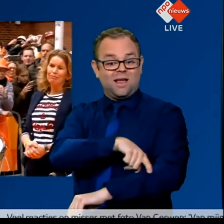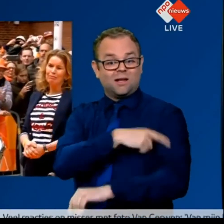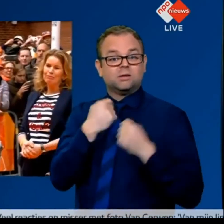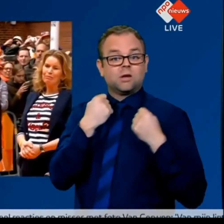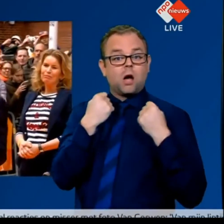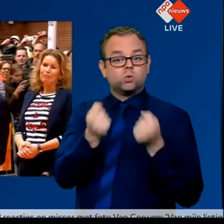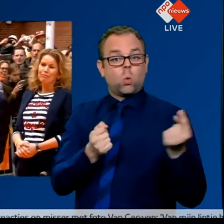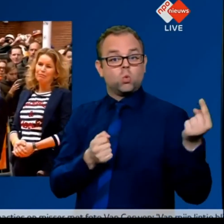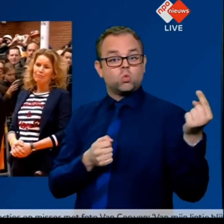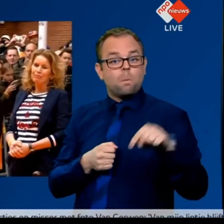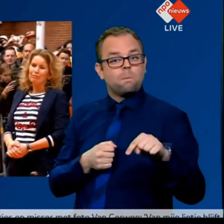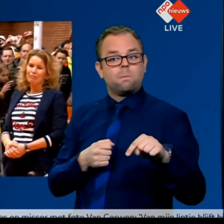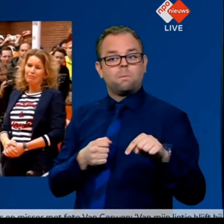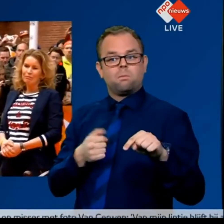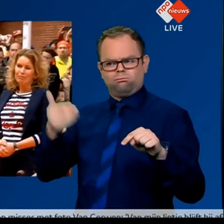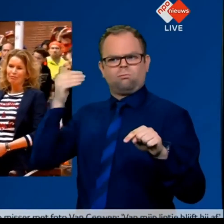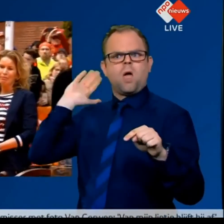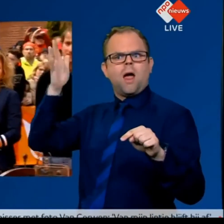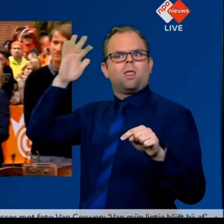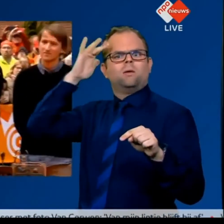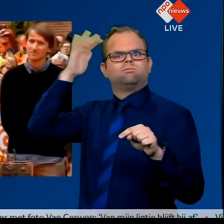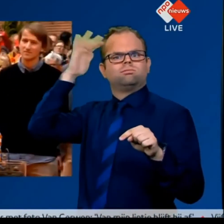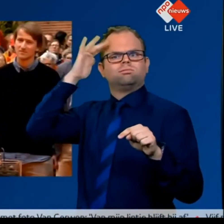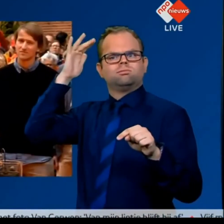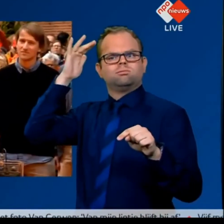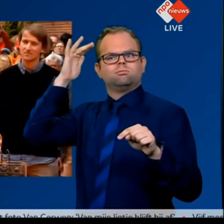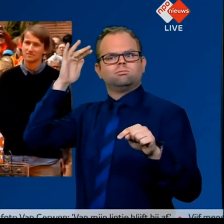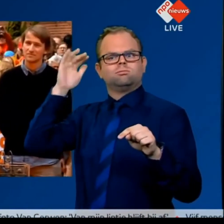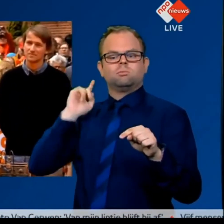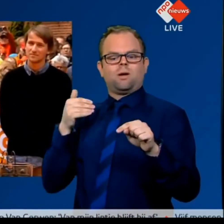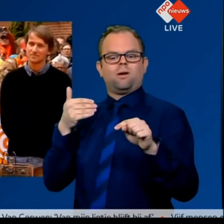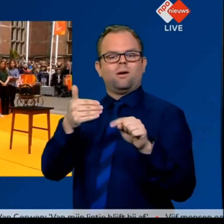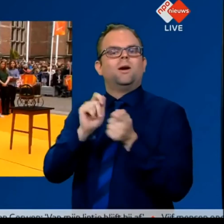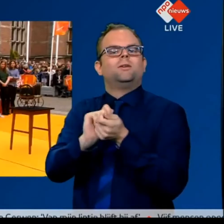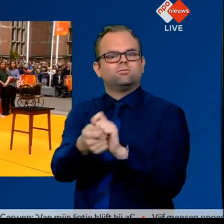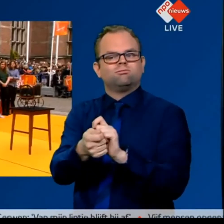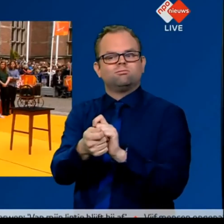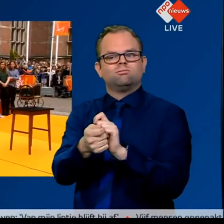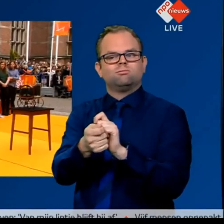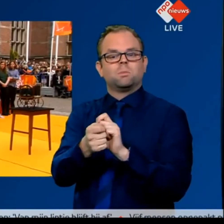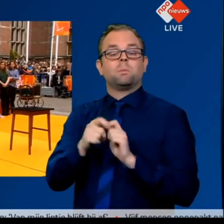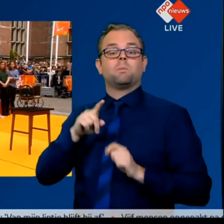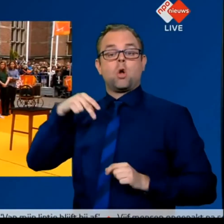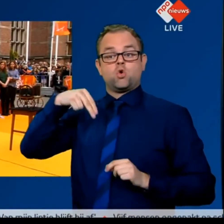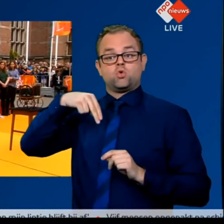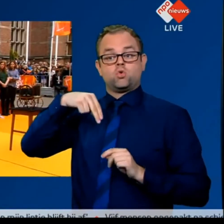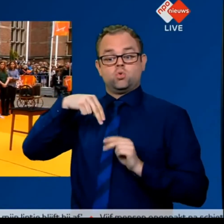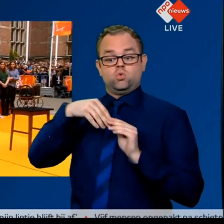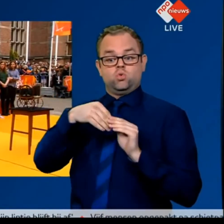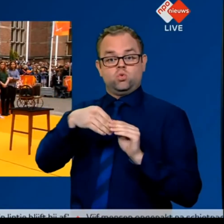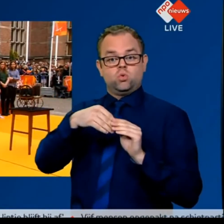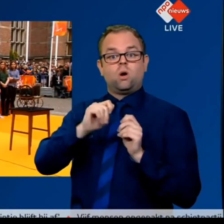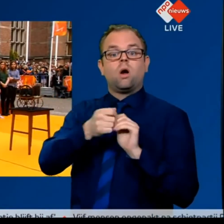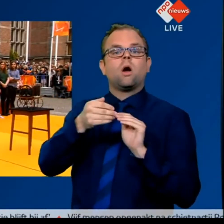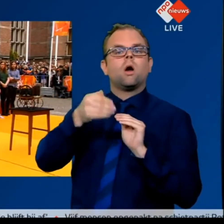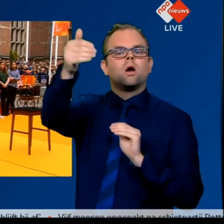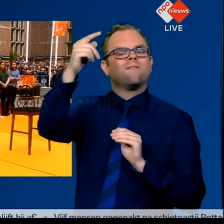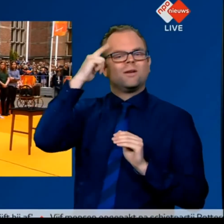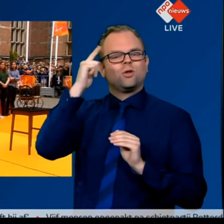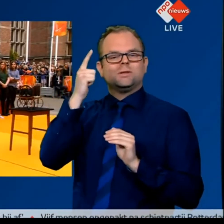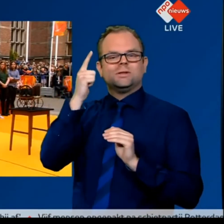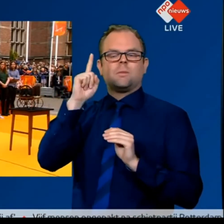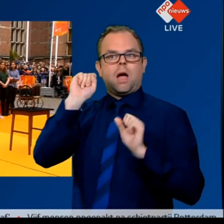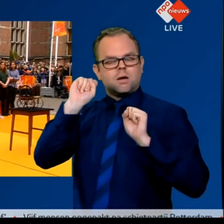maatschappij drastisch zullen gaan veranderen. Waar wij in geslaagd zijn is hele kleine motortjes te maken.